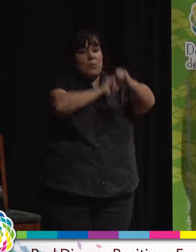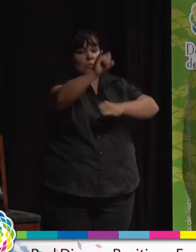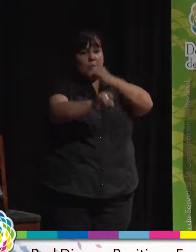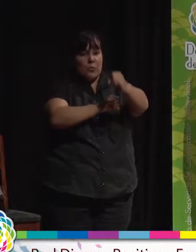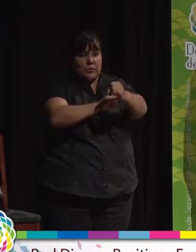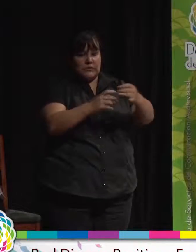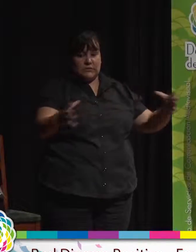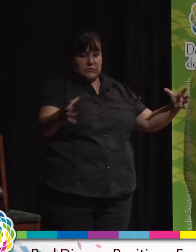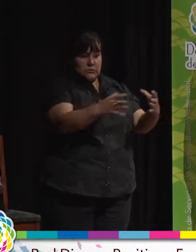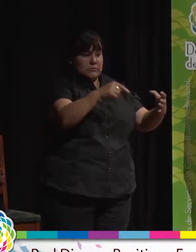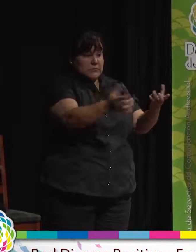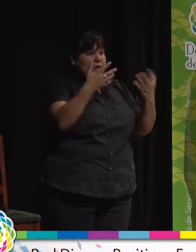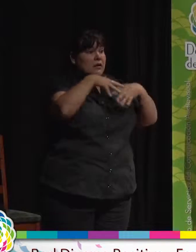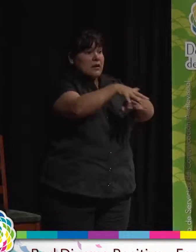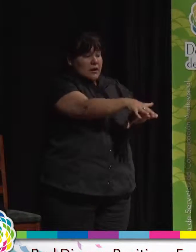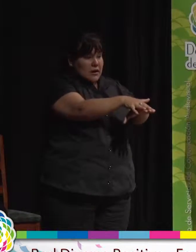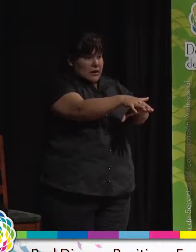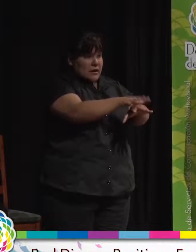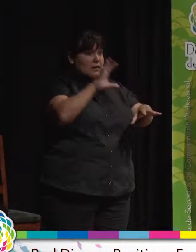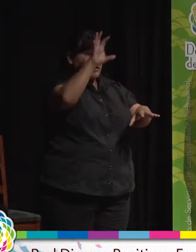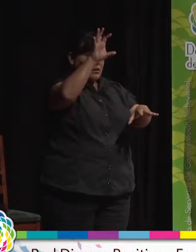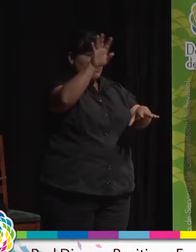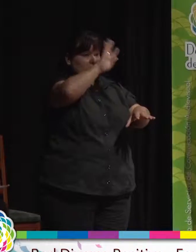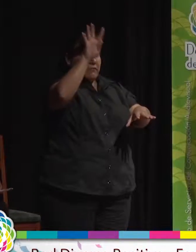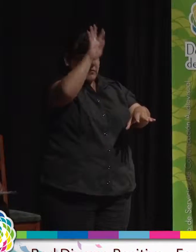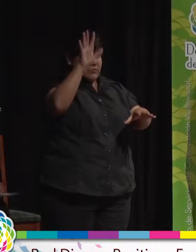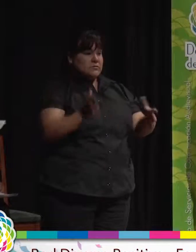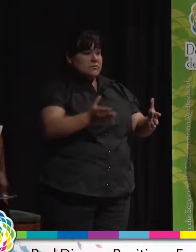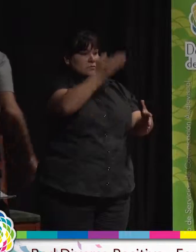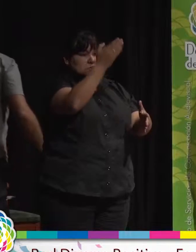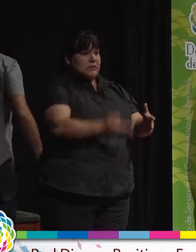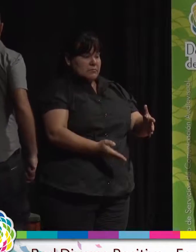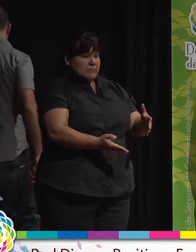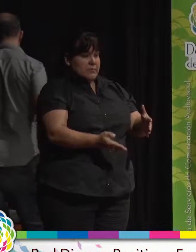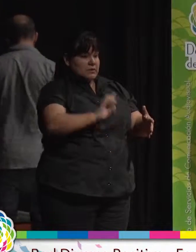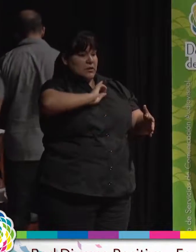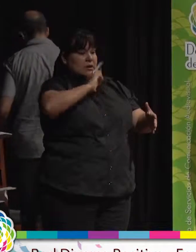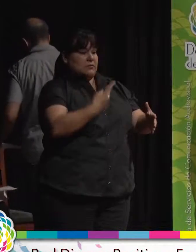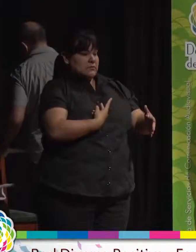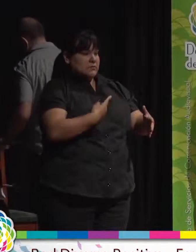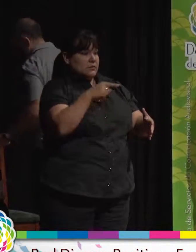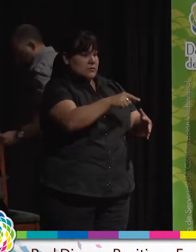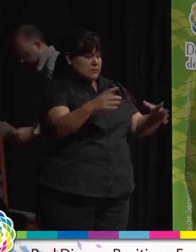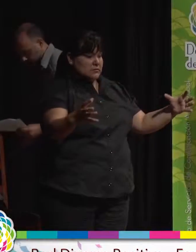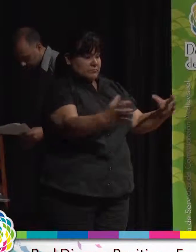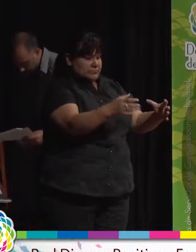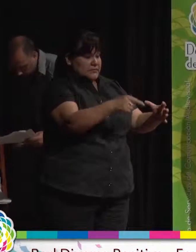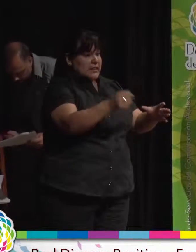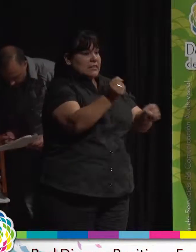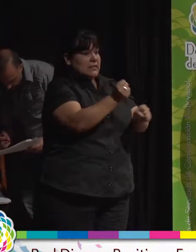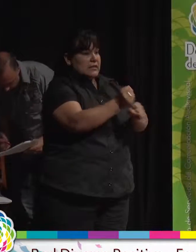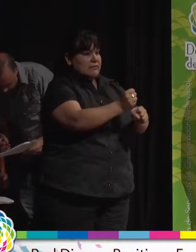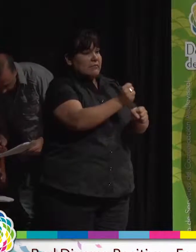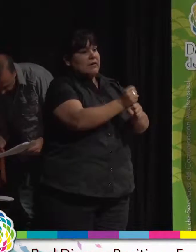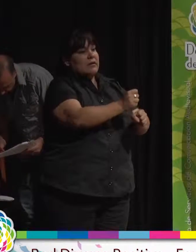Red Diversa Positiva Formosa es un grupo de chicas trans que nos unimos a trabajar conjuntamente con Red